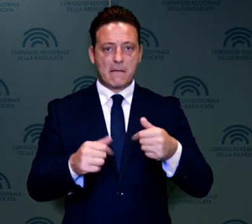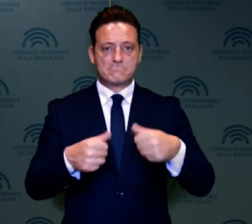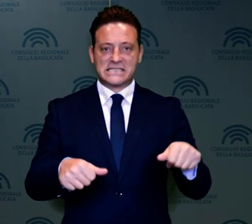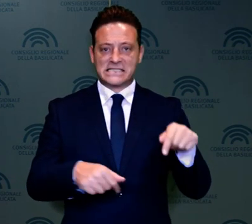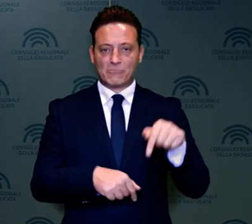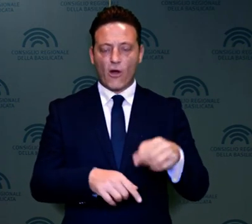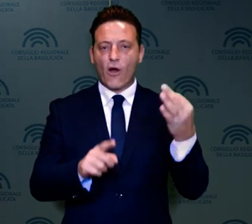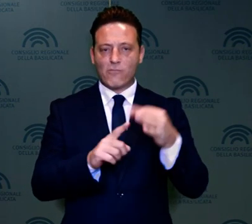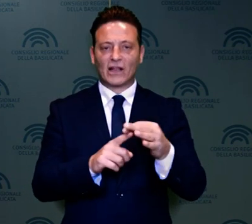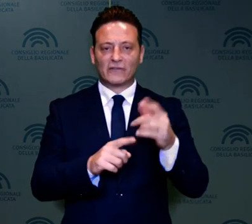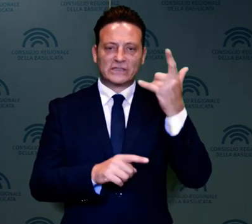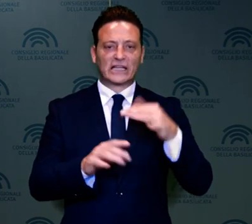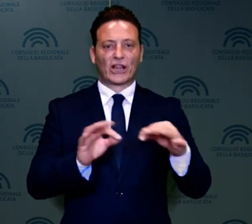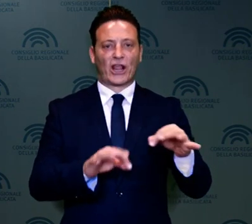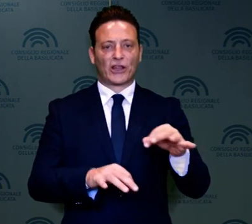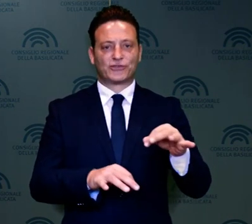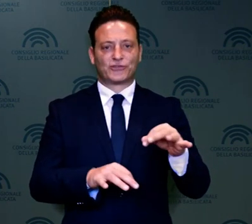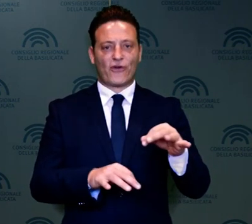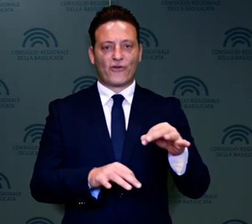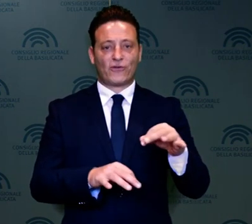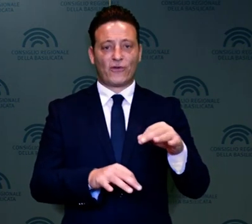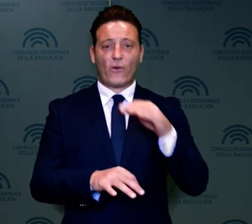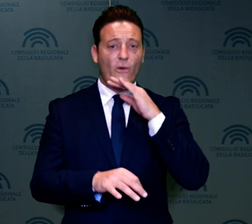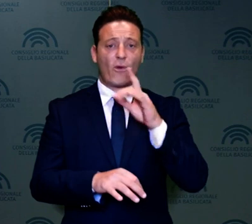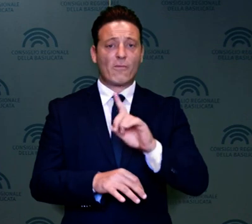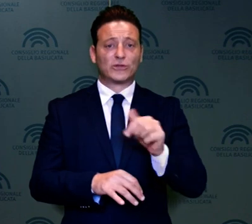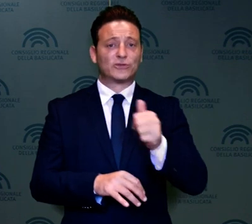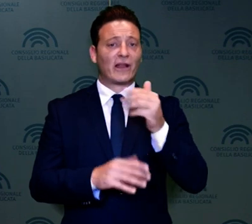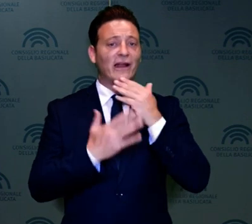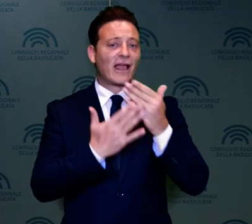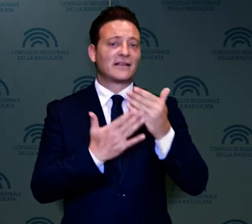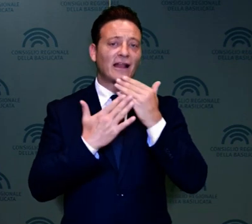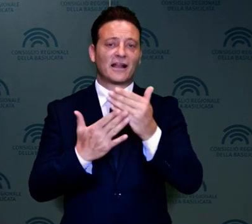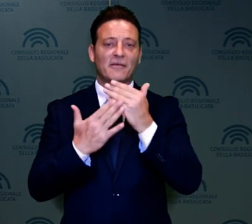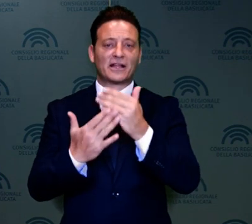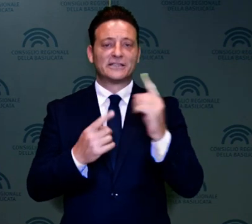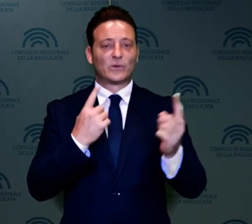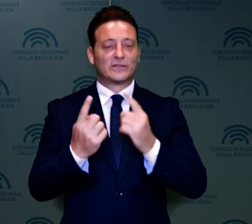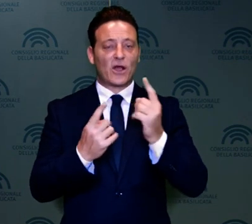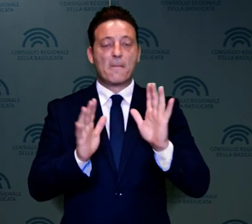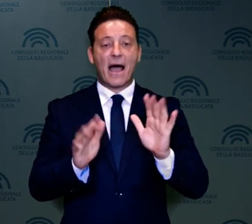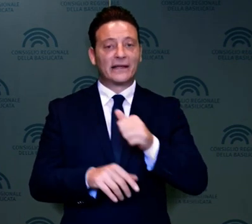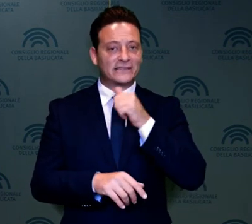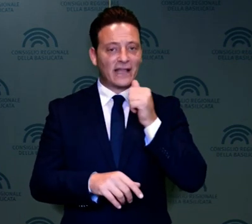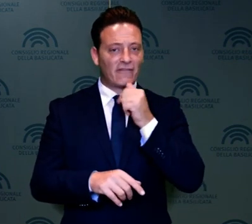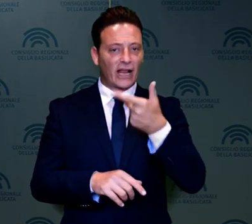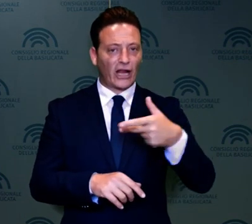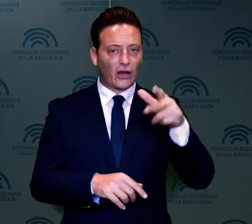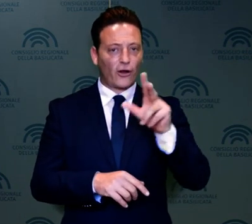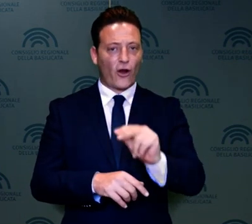è un obiettivo strategico. Non bastano solo ringraziamenti di circostanza, ma servono riconoscimenti